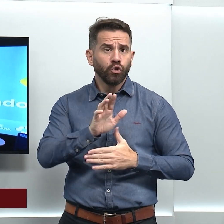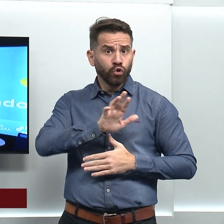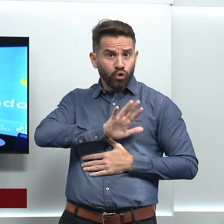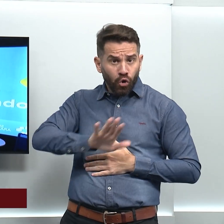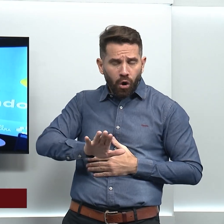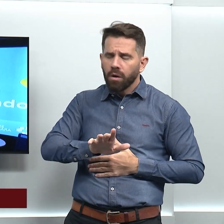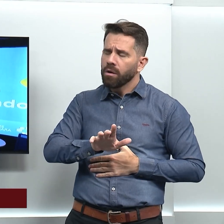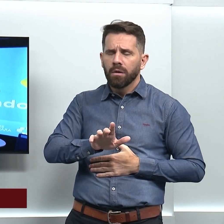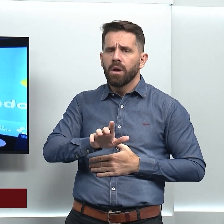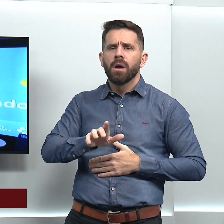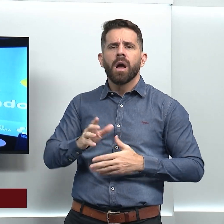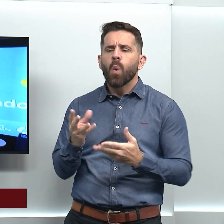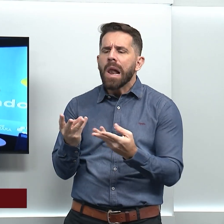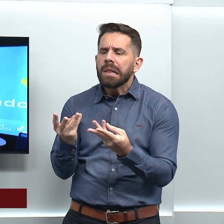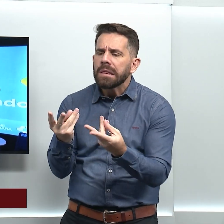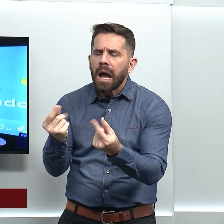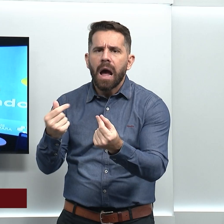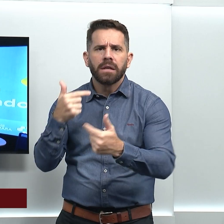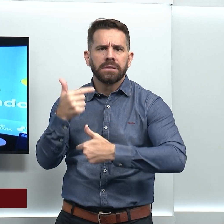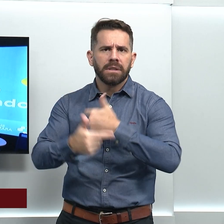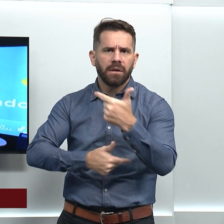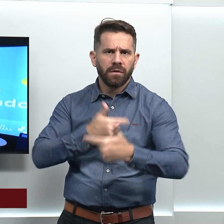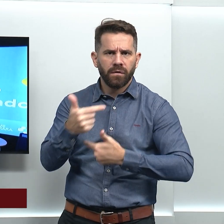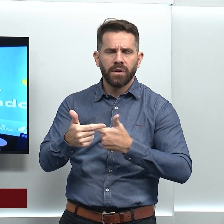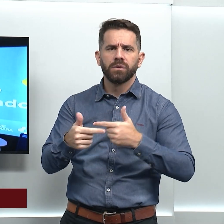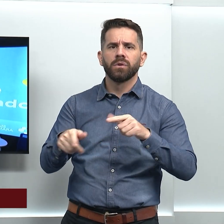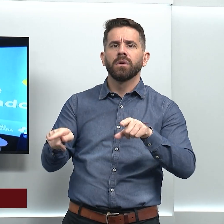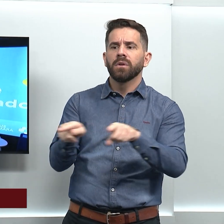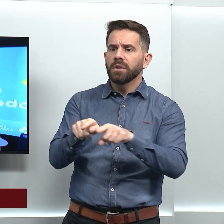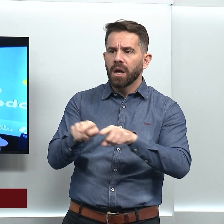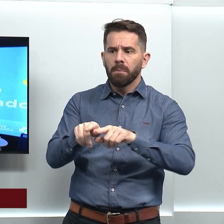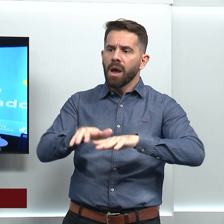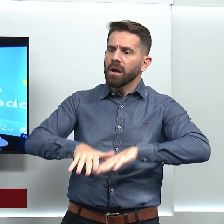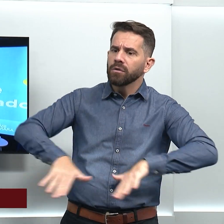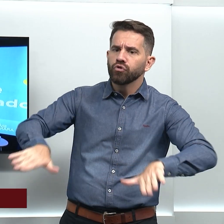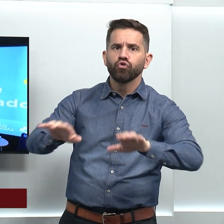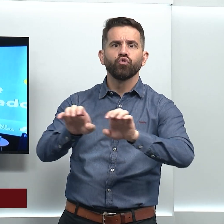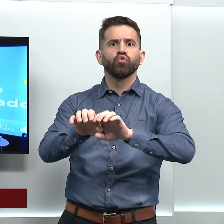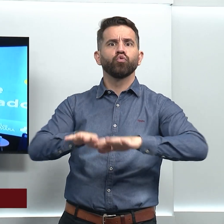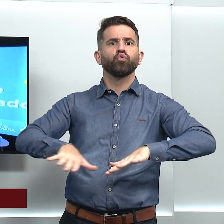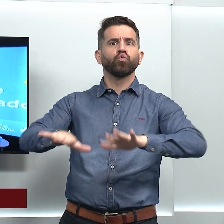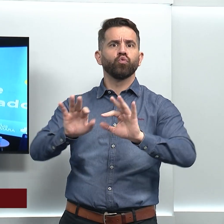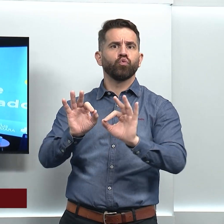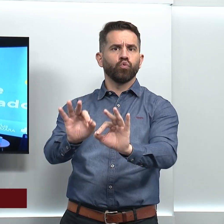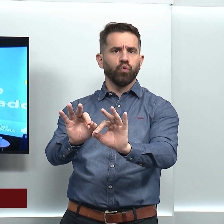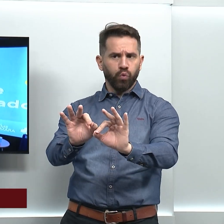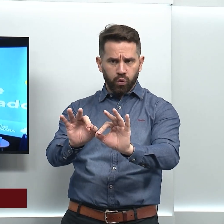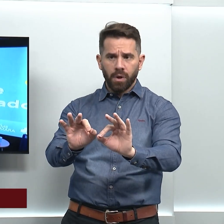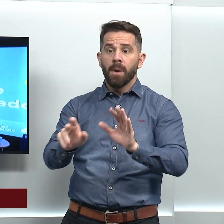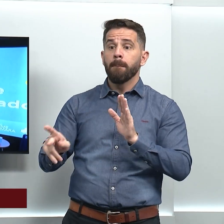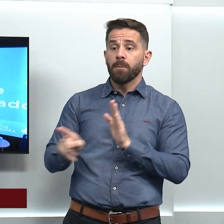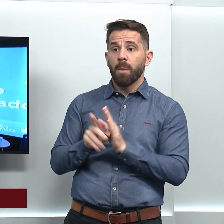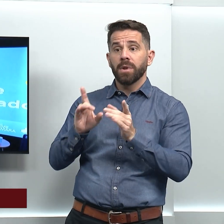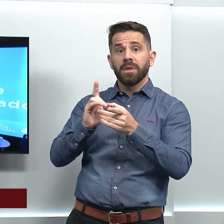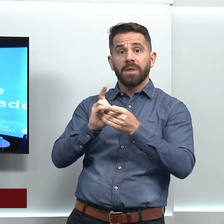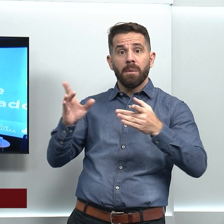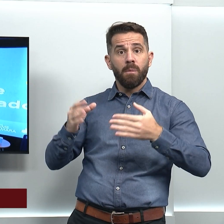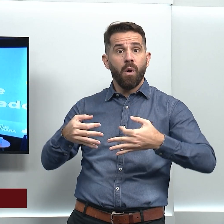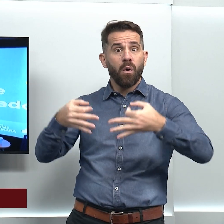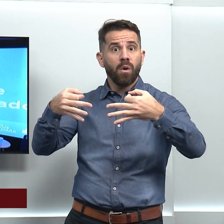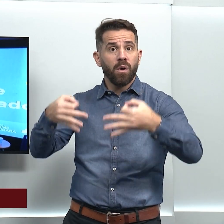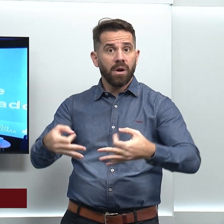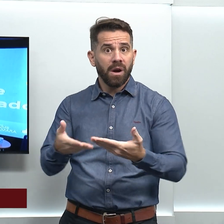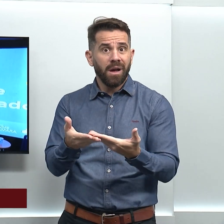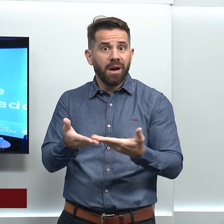serviço, numa estrutura, num regime democrático em que o serviço público e as políticas públicas são fundamentais. Então, tudo